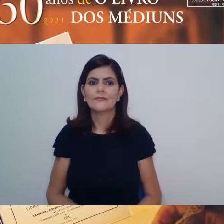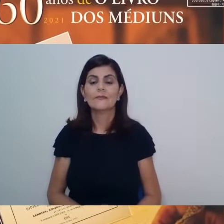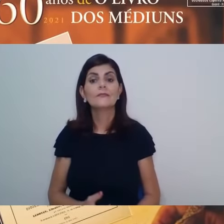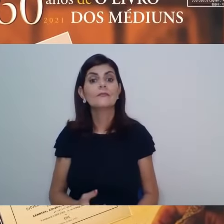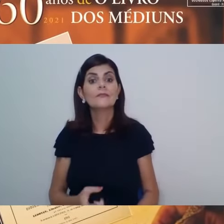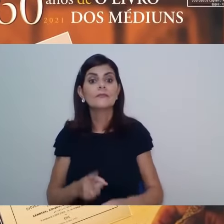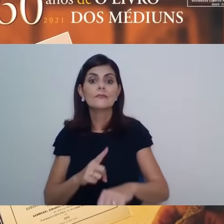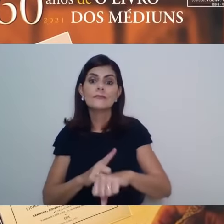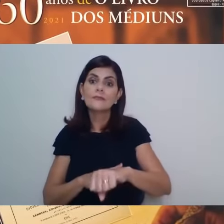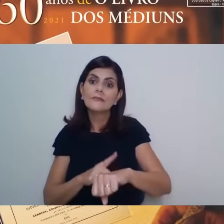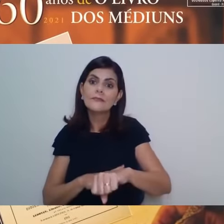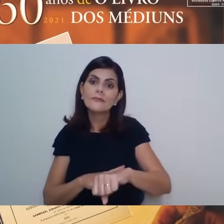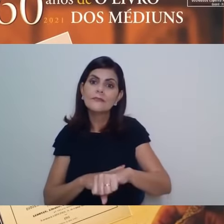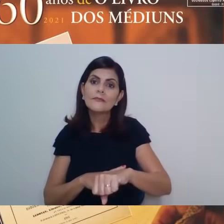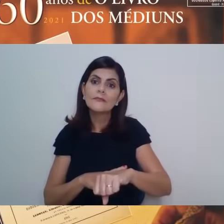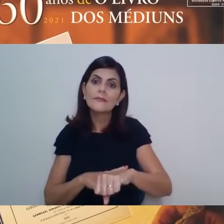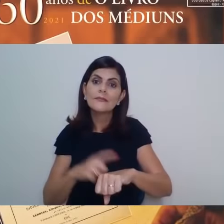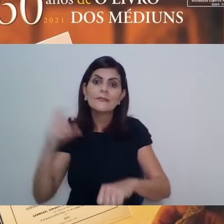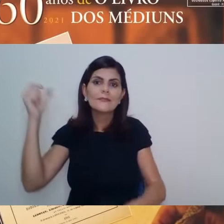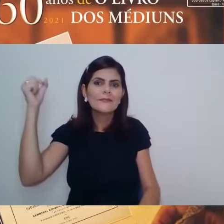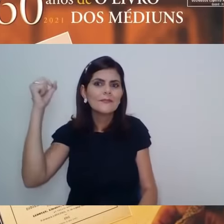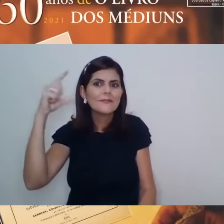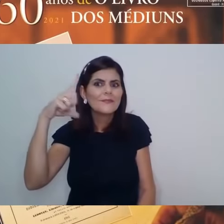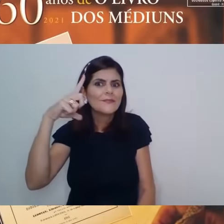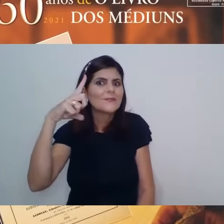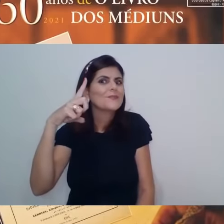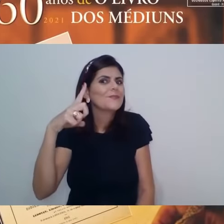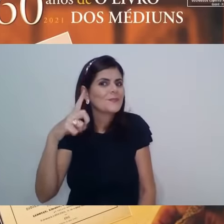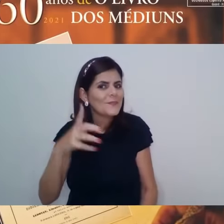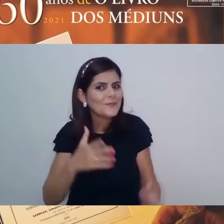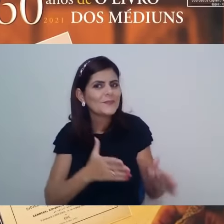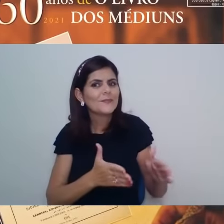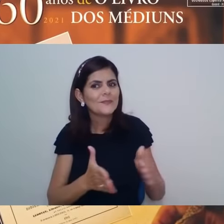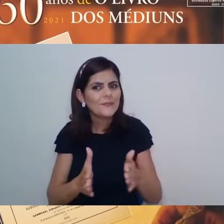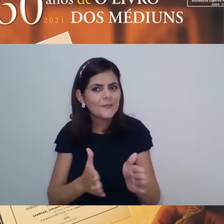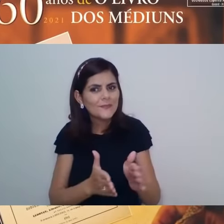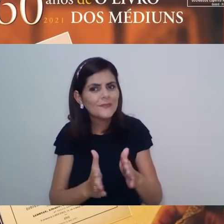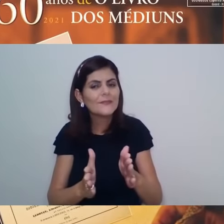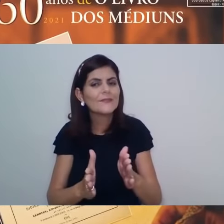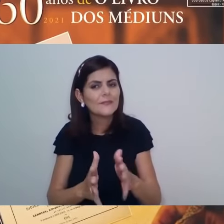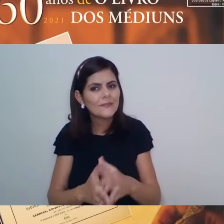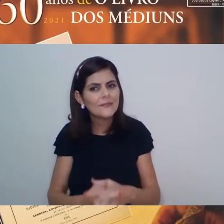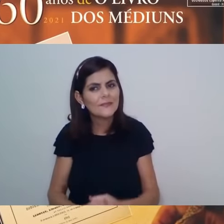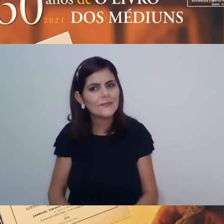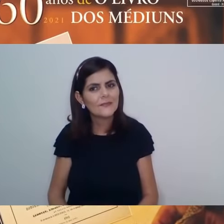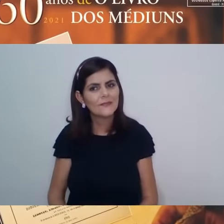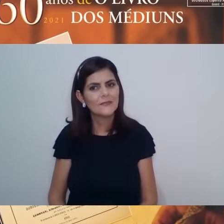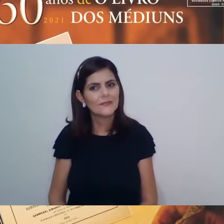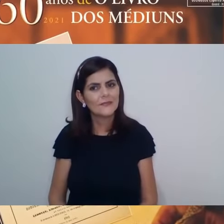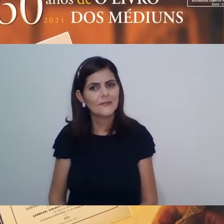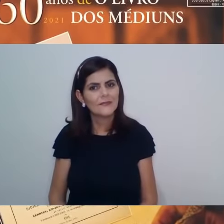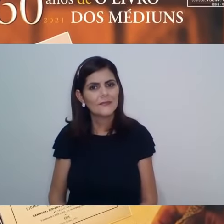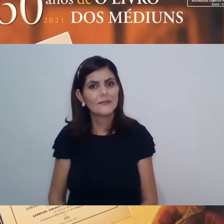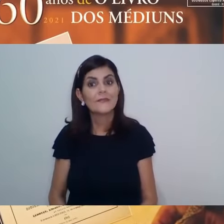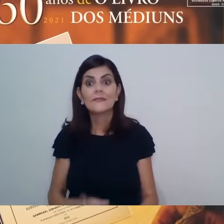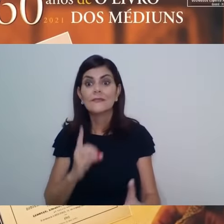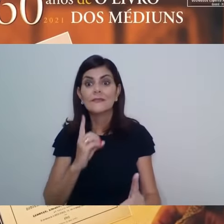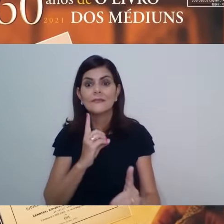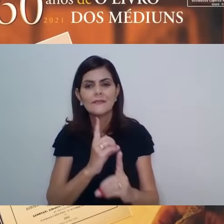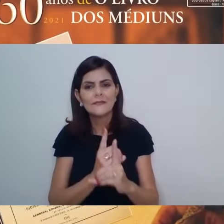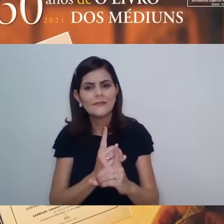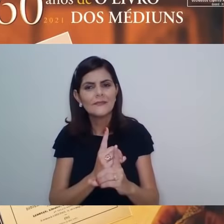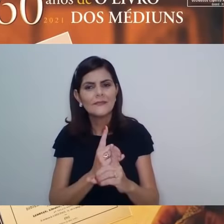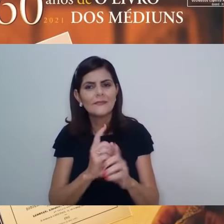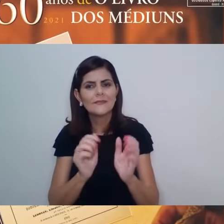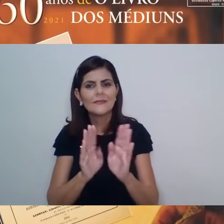momento em que esse sol brilhou em nossos caminhos. Tivemos nós também o nosso encontro às portas de